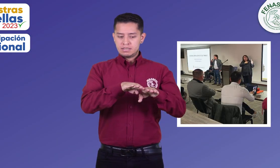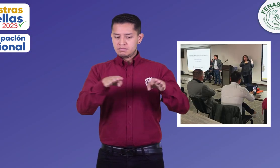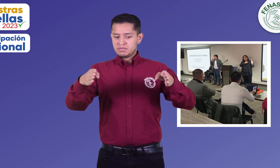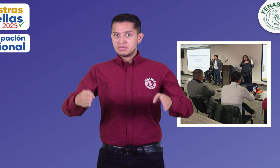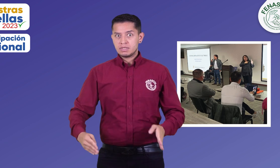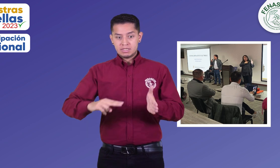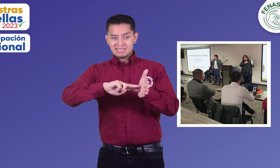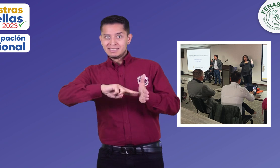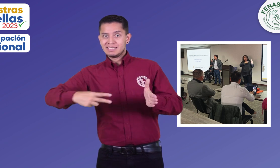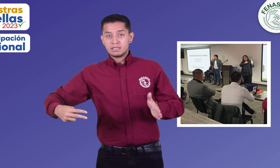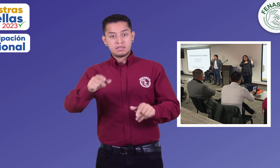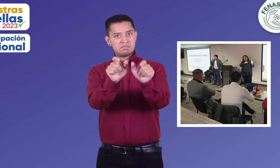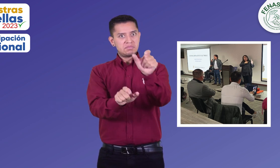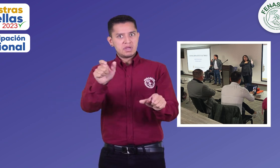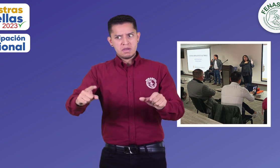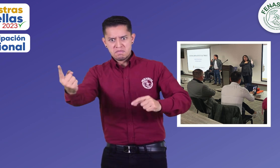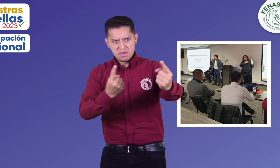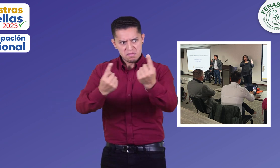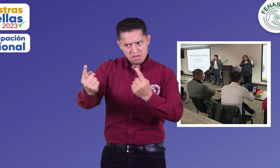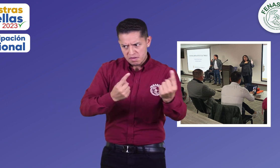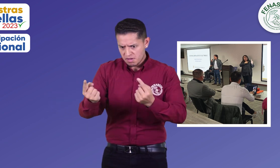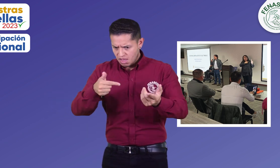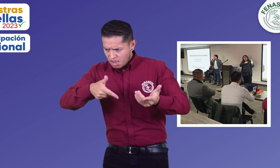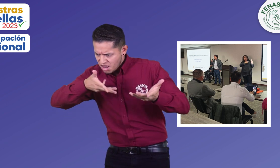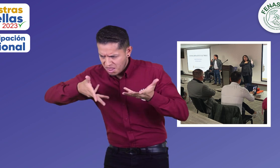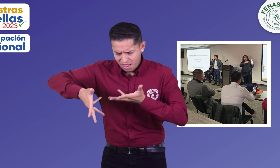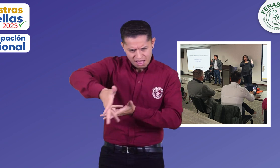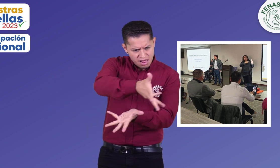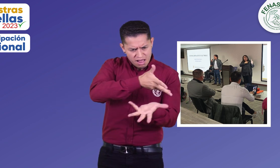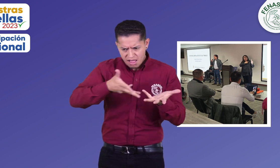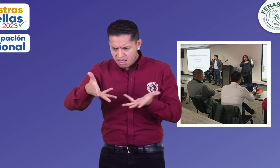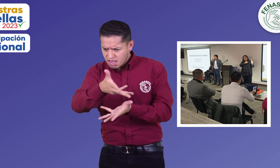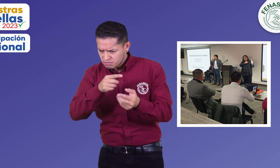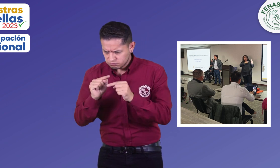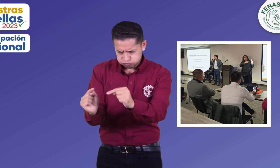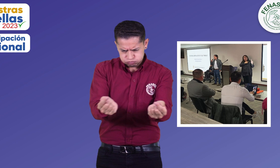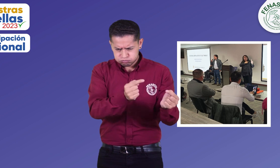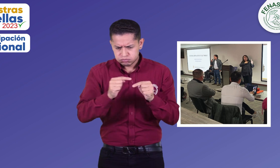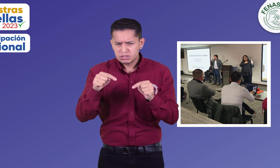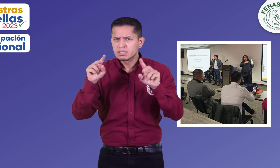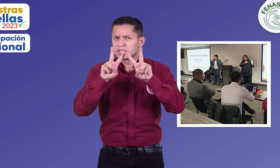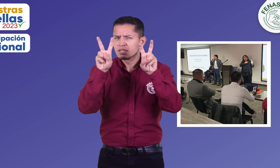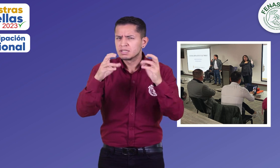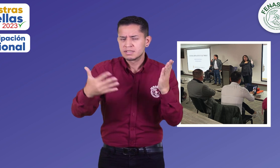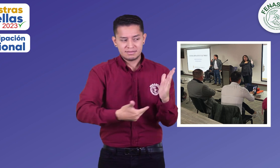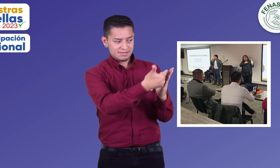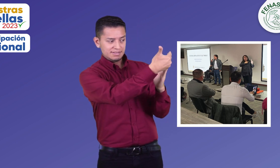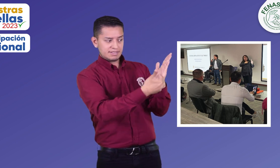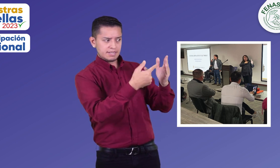FENASCOL participó en las mesas de discusiones técnicas del Ministerio del Trabajo en torno a la reforma laboral y